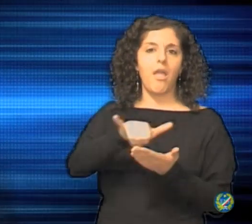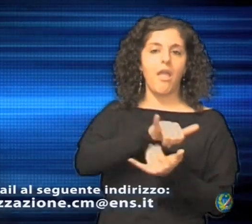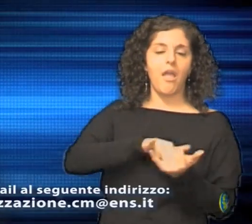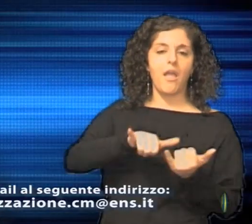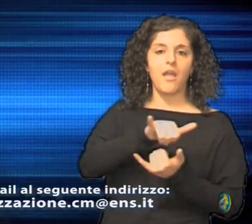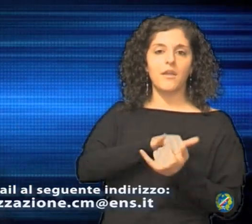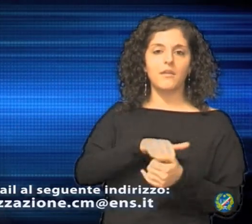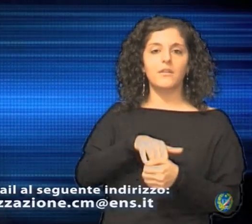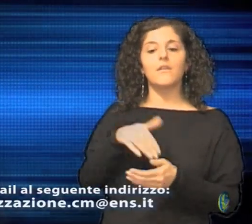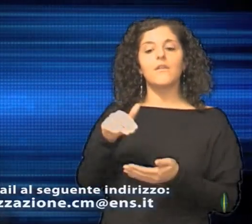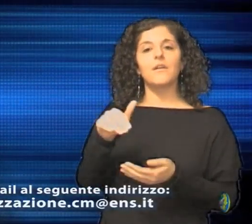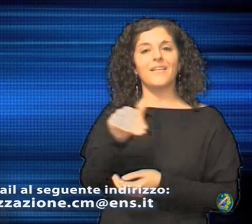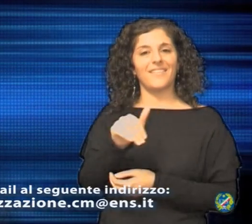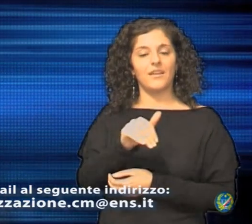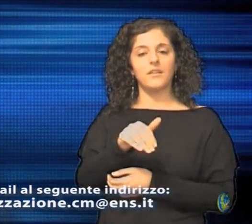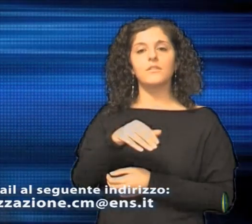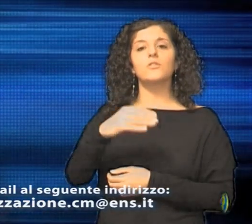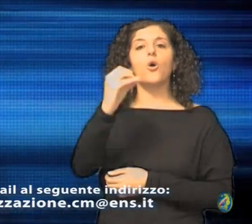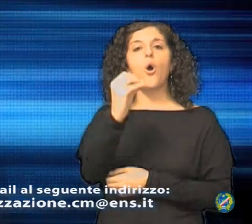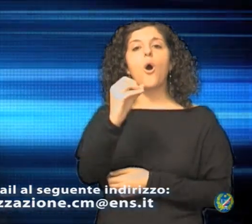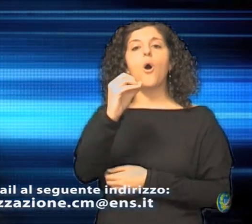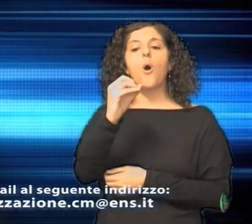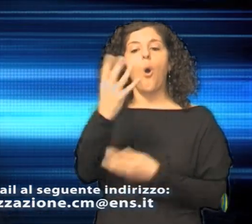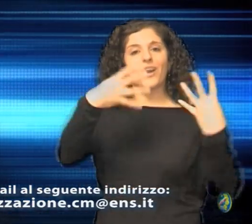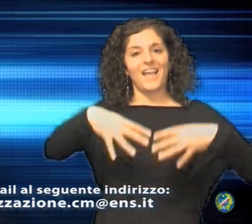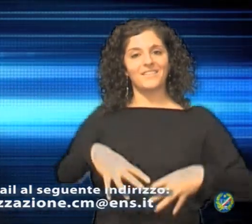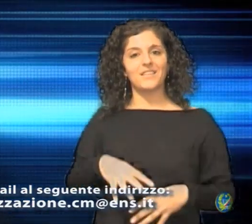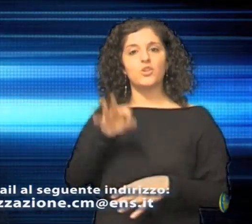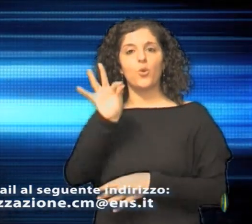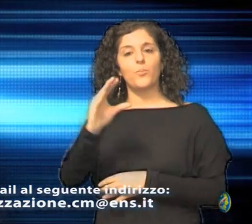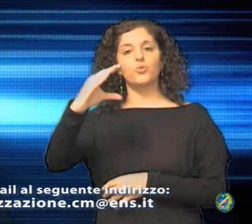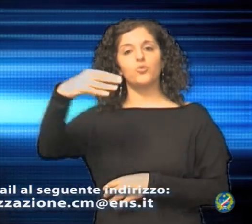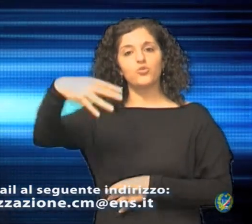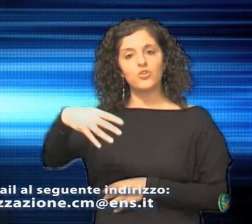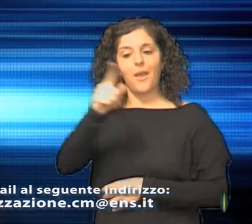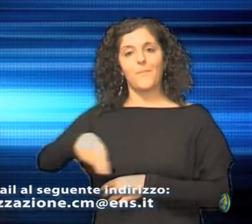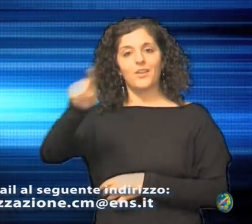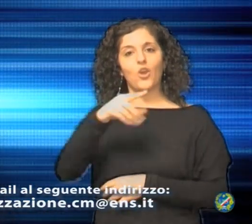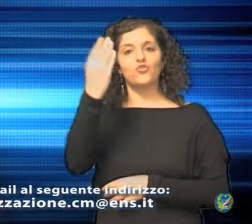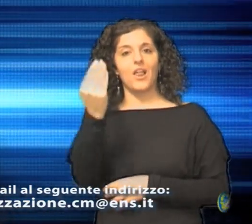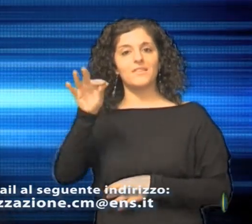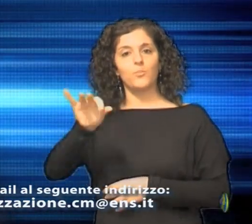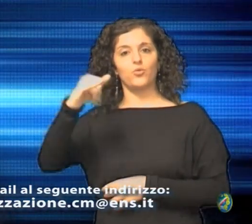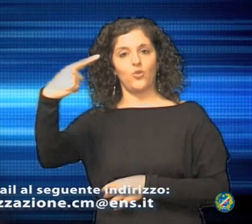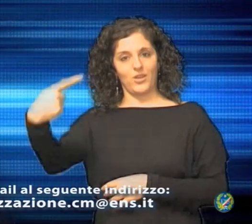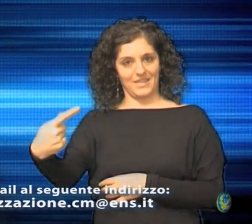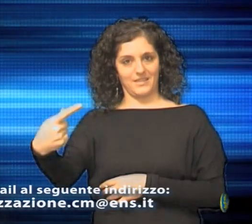organizzazione.cm.chiocciolaens.it